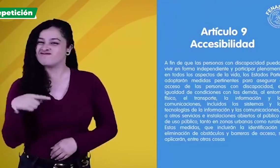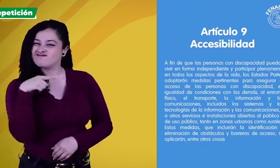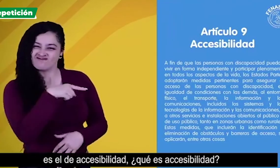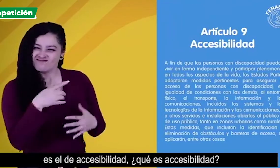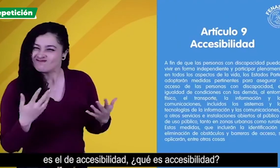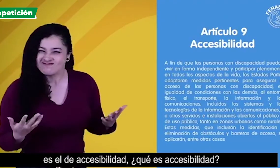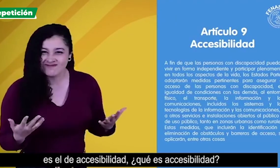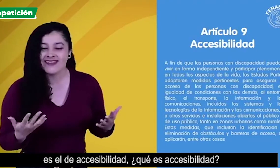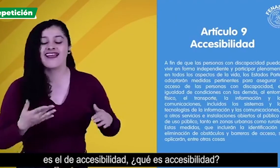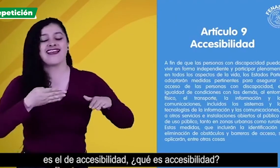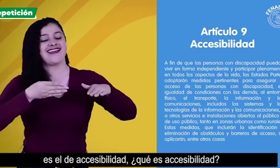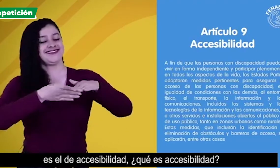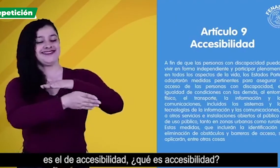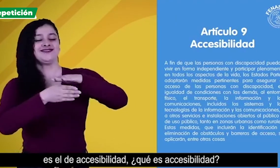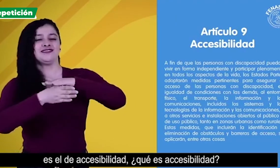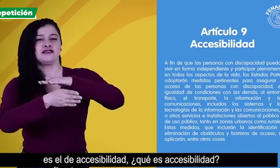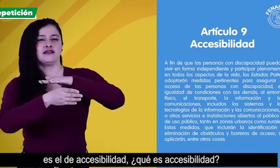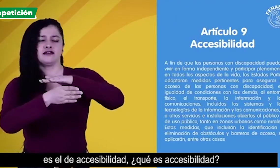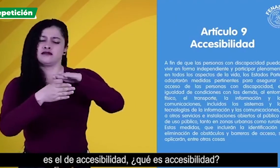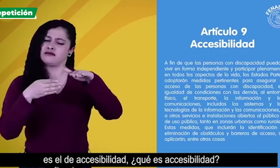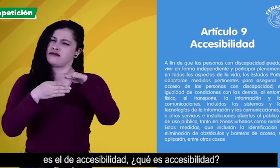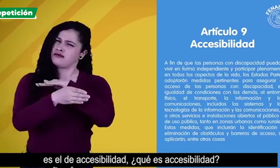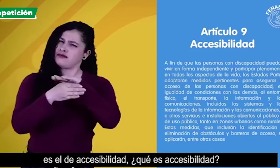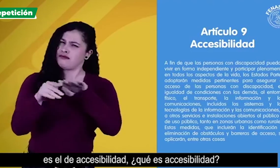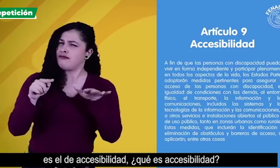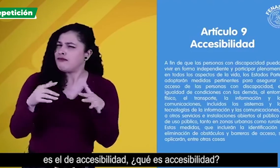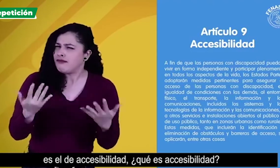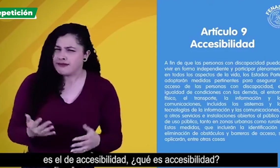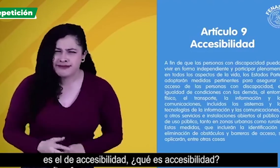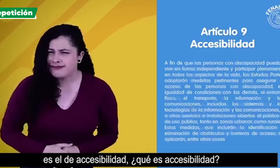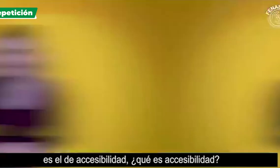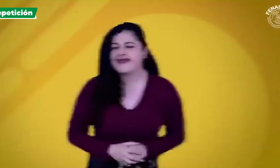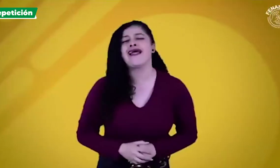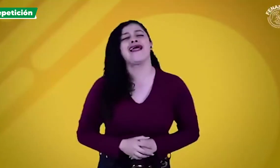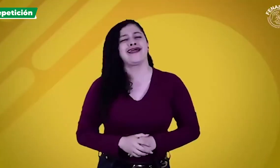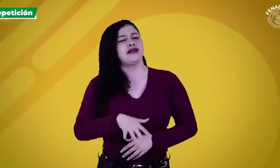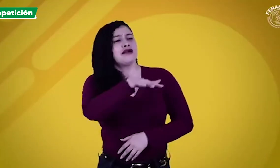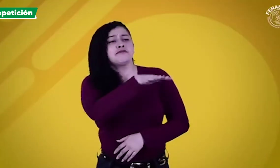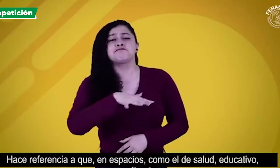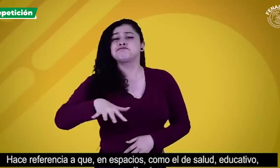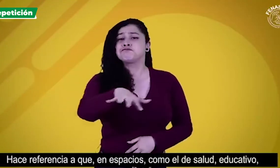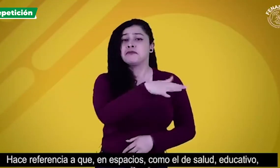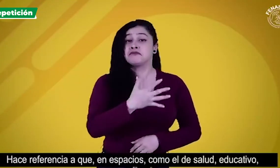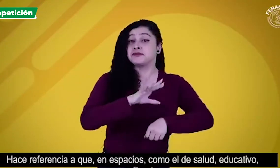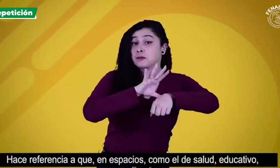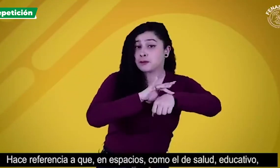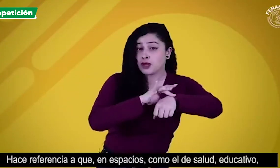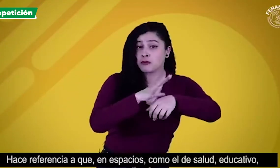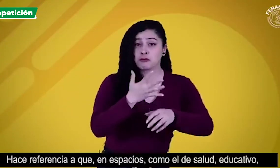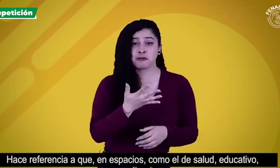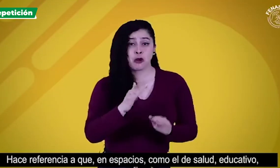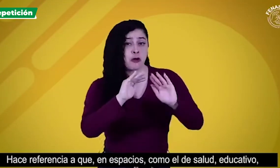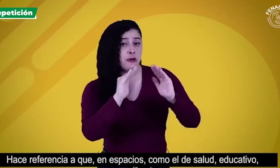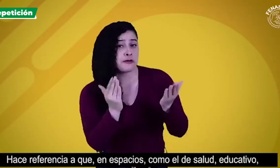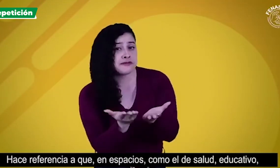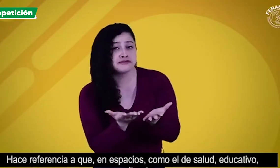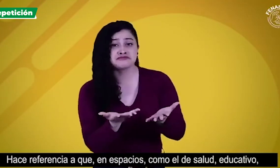es el de accesibilidad que es accesibilidad hace referencia que en espacios como el de salud